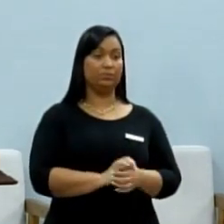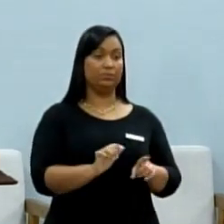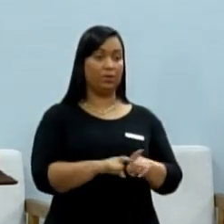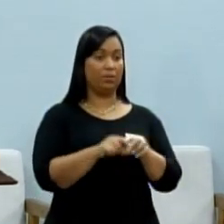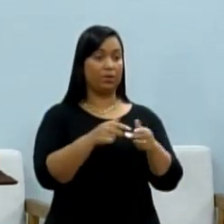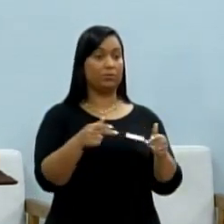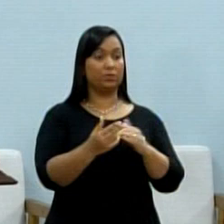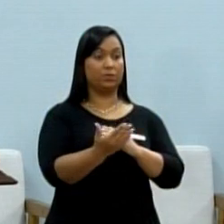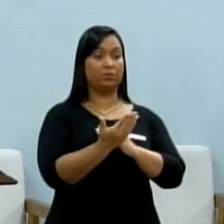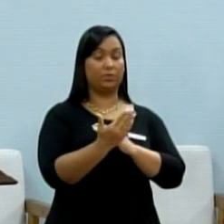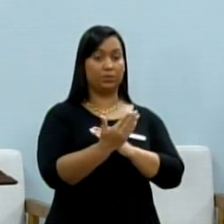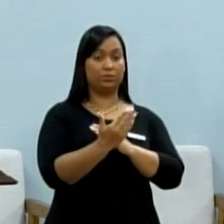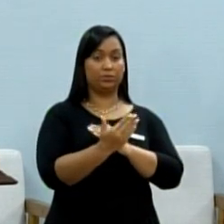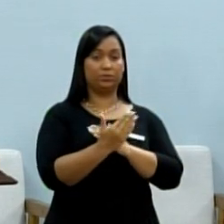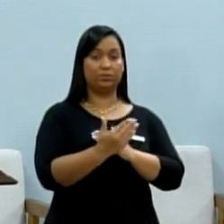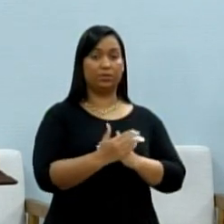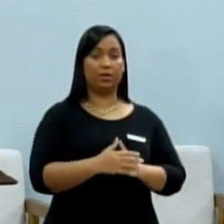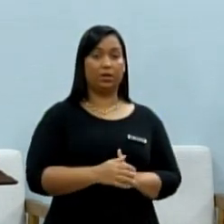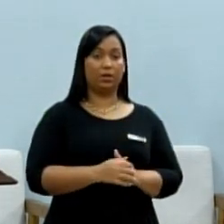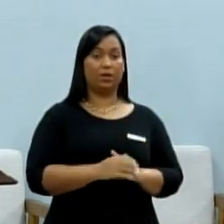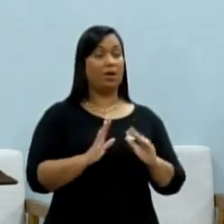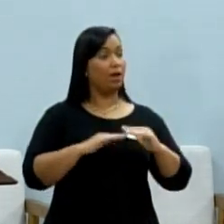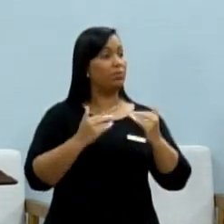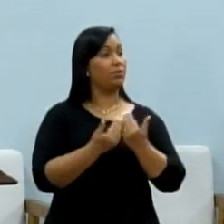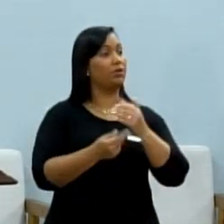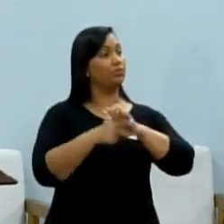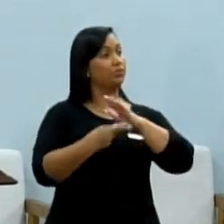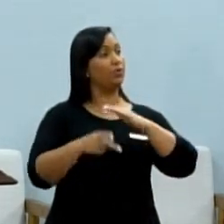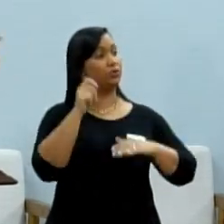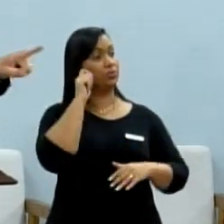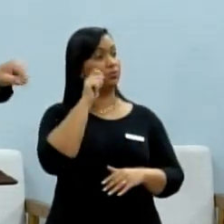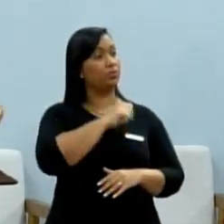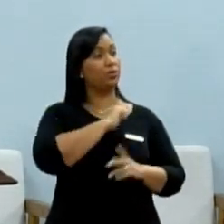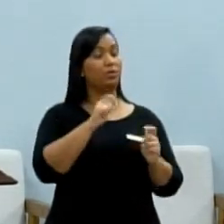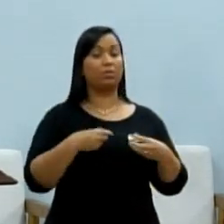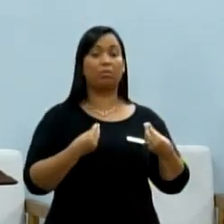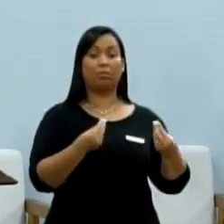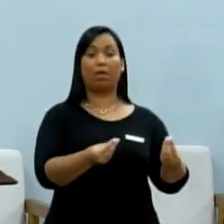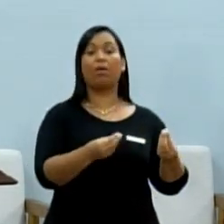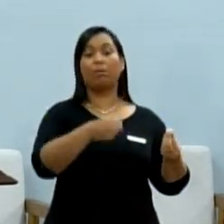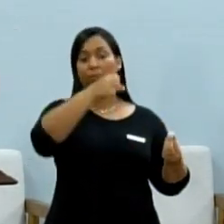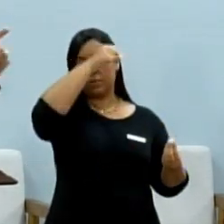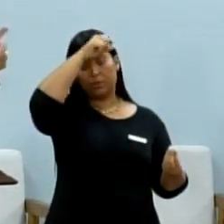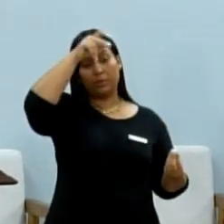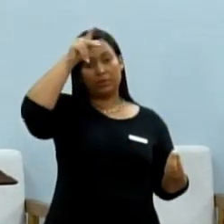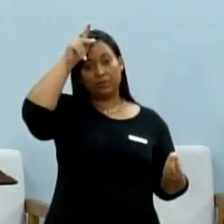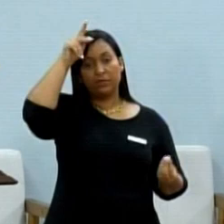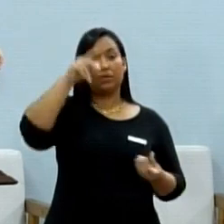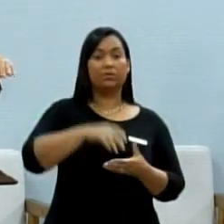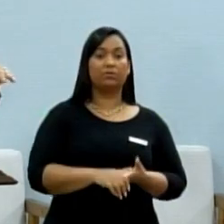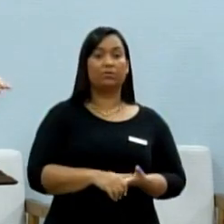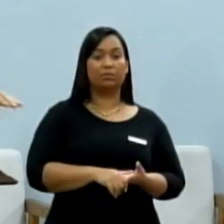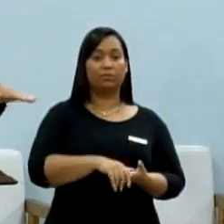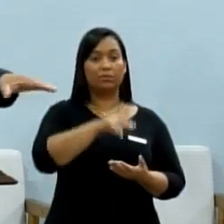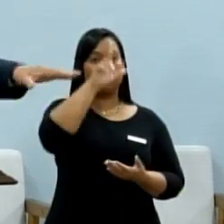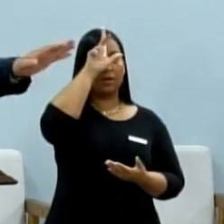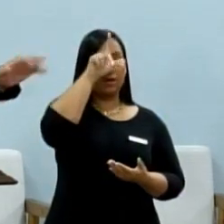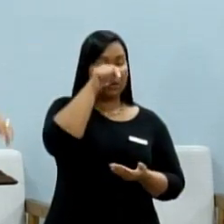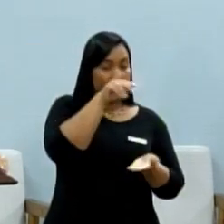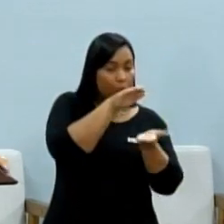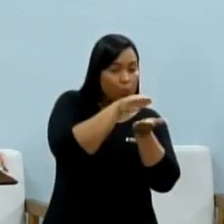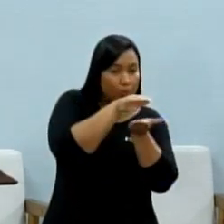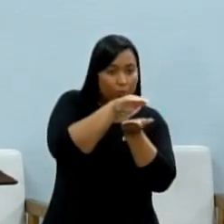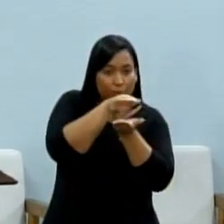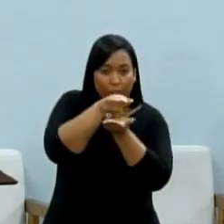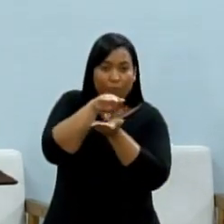ajudar a comunidade Rio Pretense, ele pode fornecer para a prefeitura, pintinhos aí, frangalinhas, para que